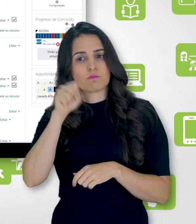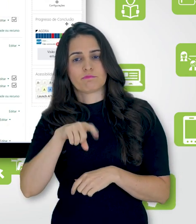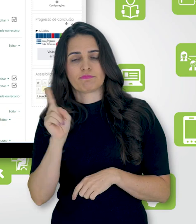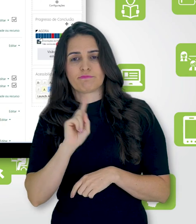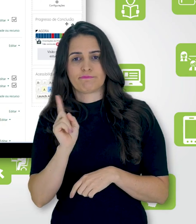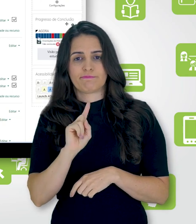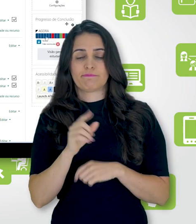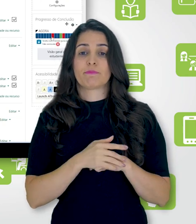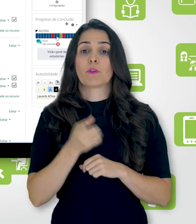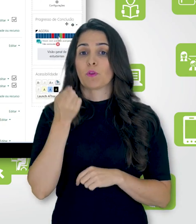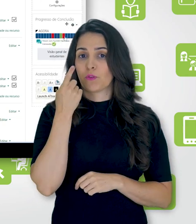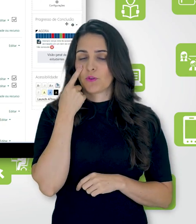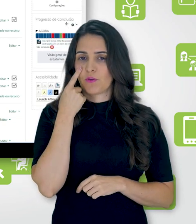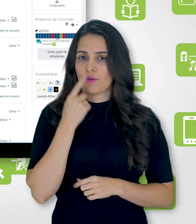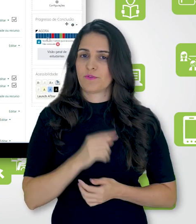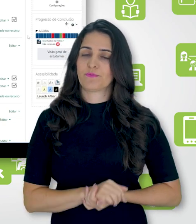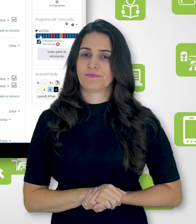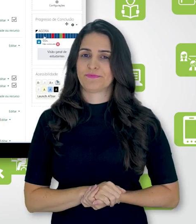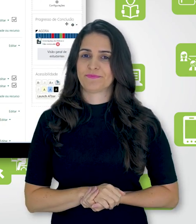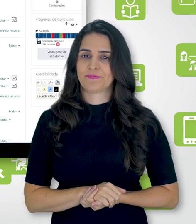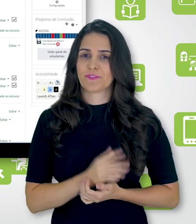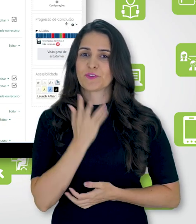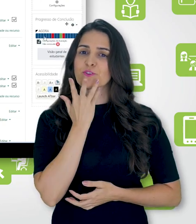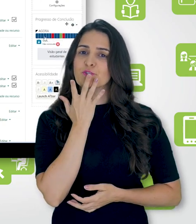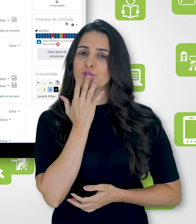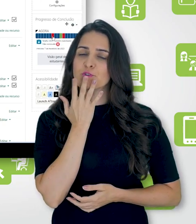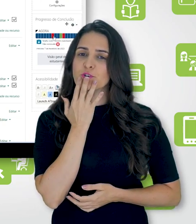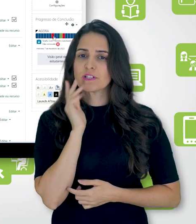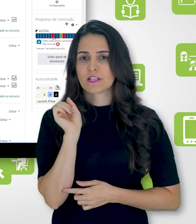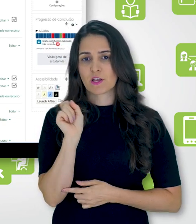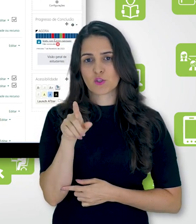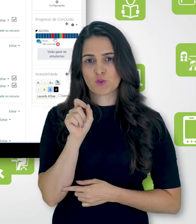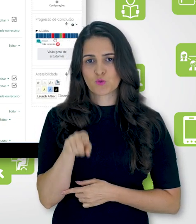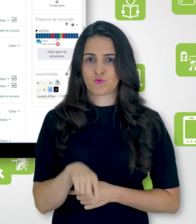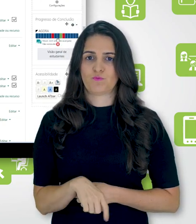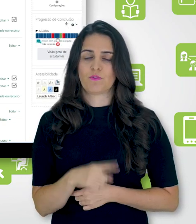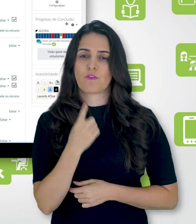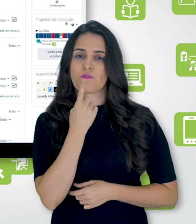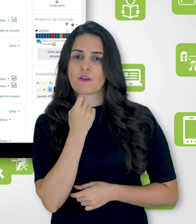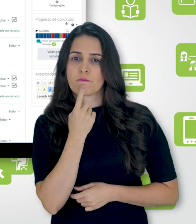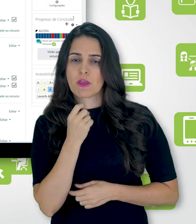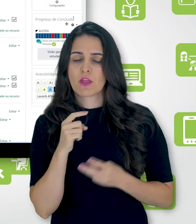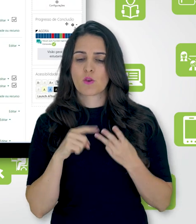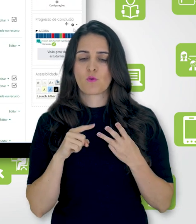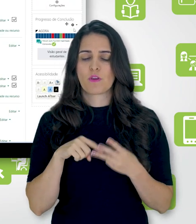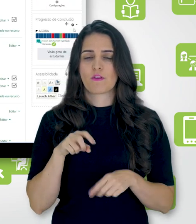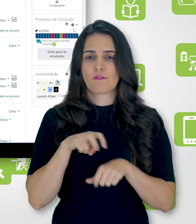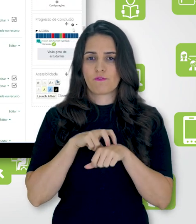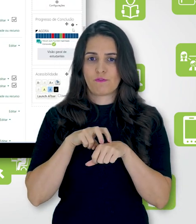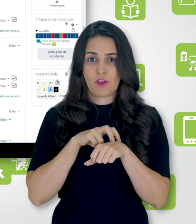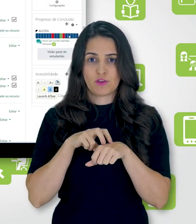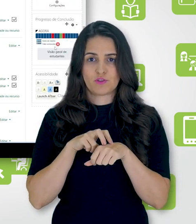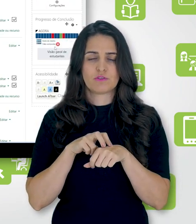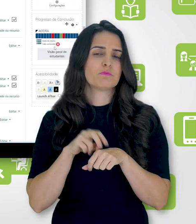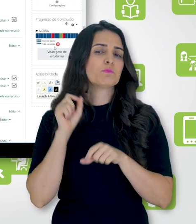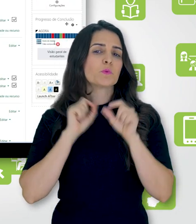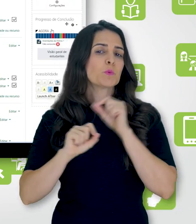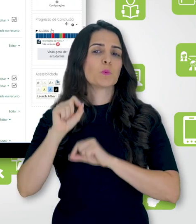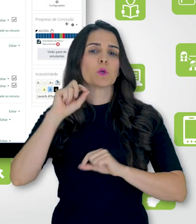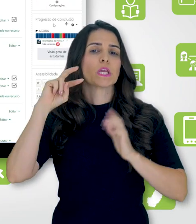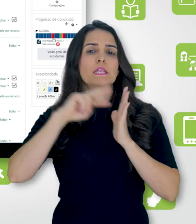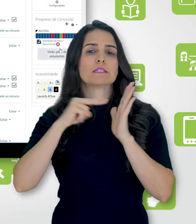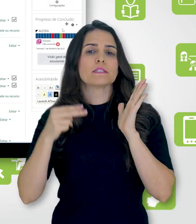vamos aqui, observe que eu já estou vendo aqui a barra com algumas cores, azul, vermelho e verde. Vamos ver o que significa.